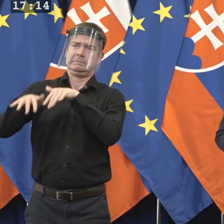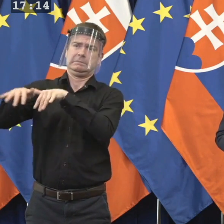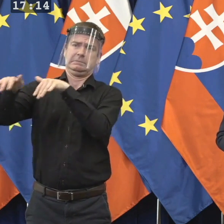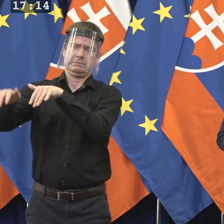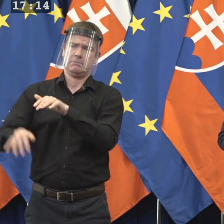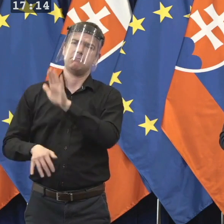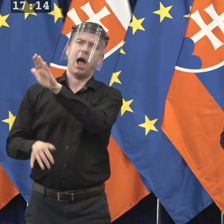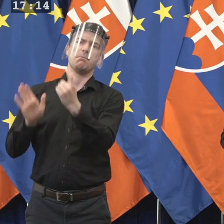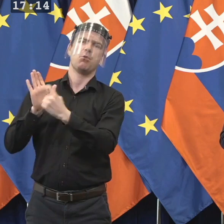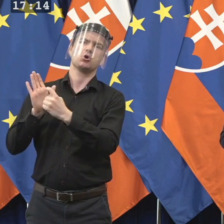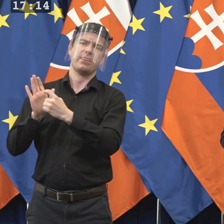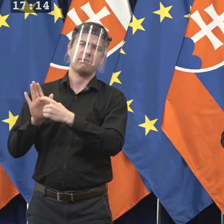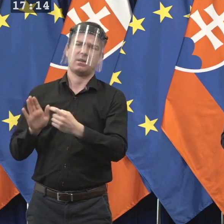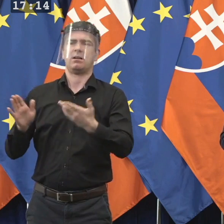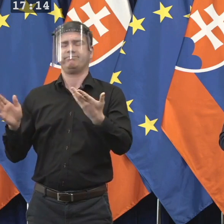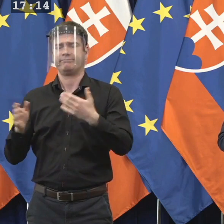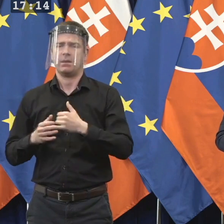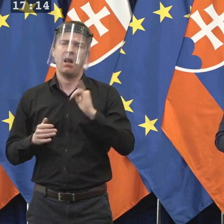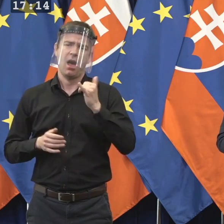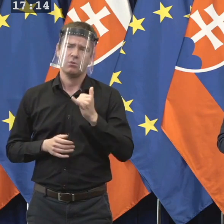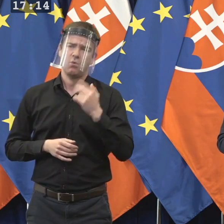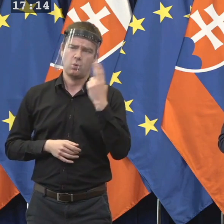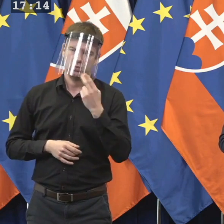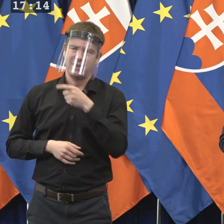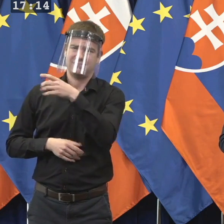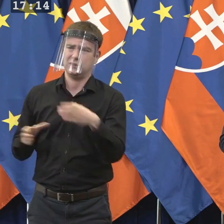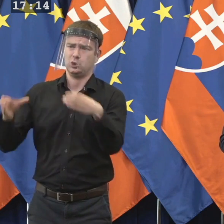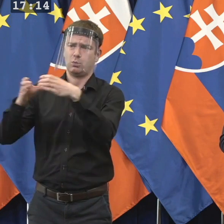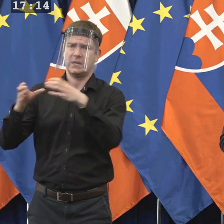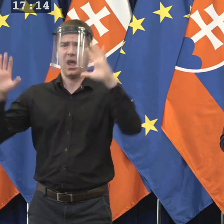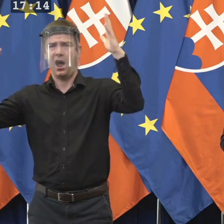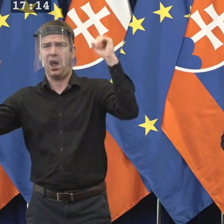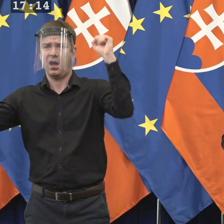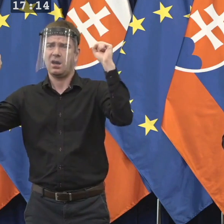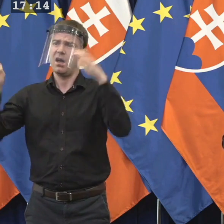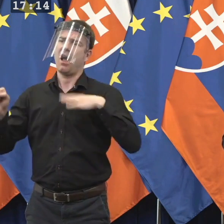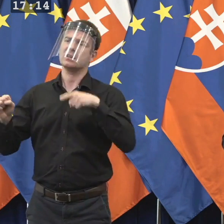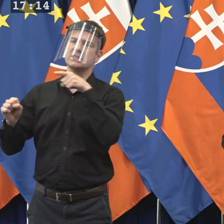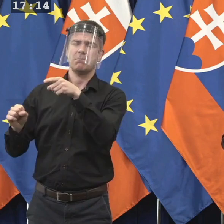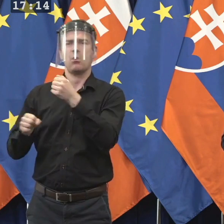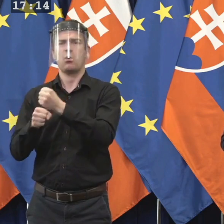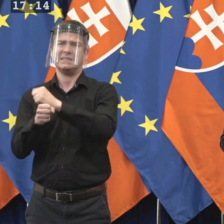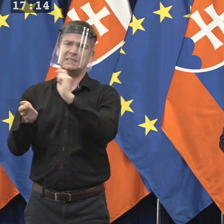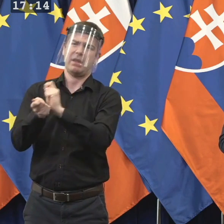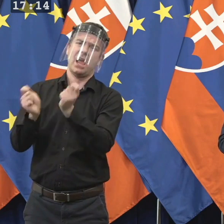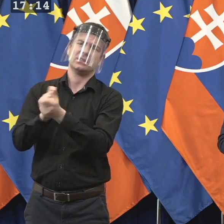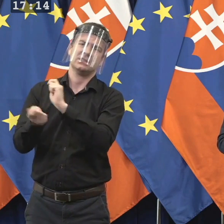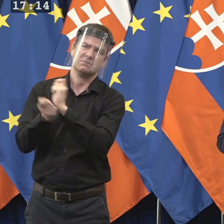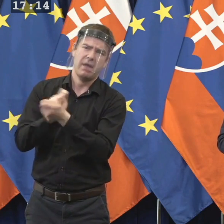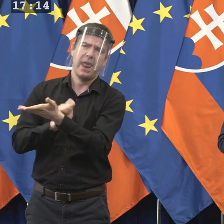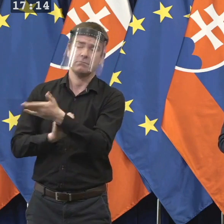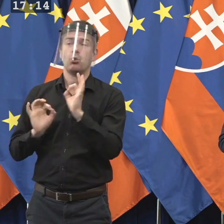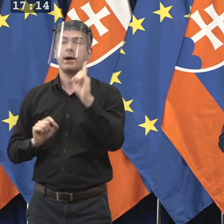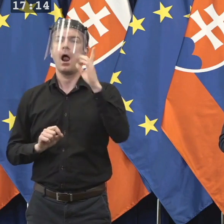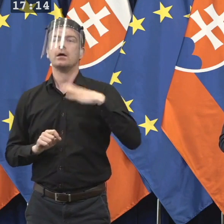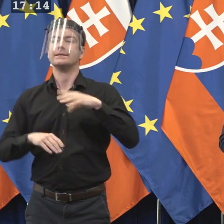zhromažďujú, respektíve sa stretávajú. Na hraničnom prechode len chcel by som podotknúť, že opatrenie,